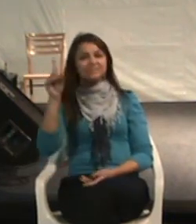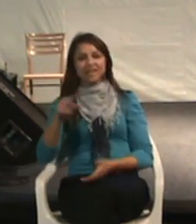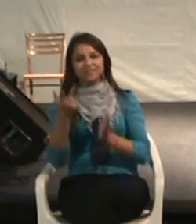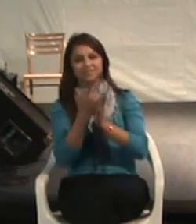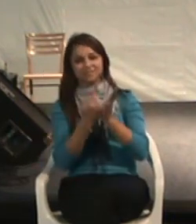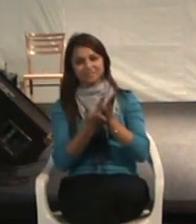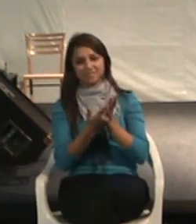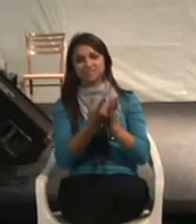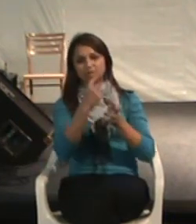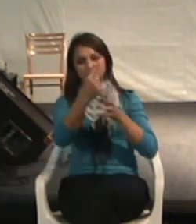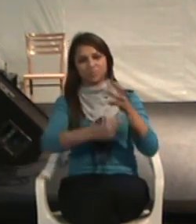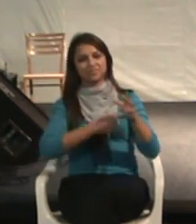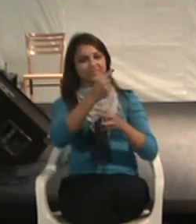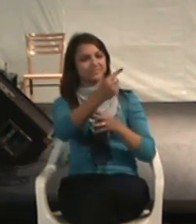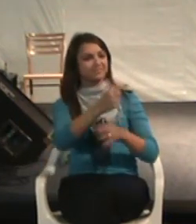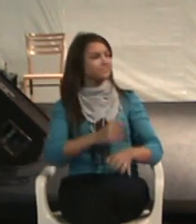universal.